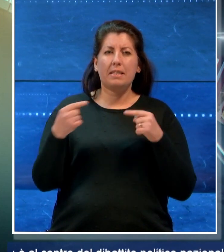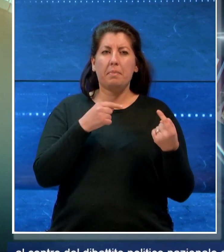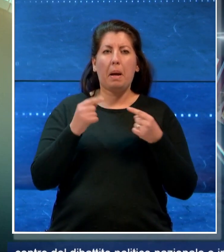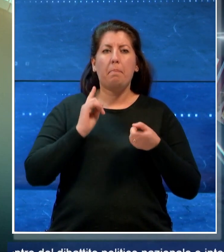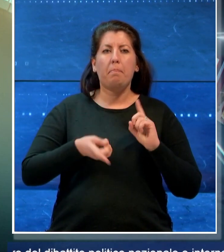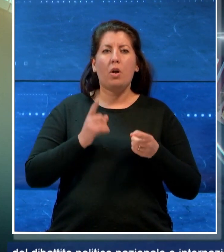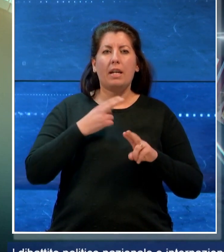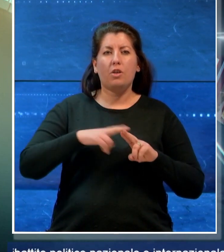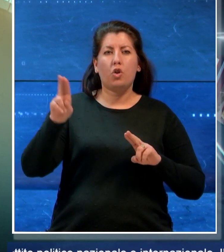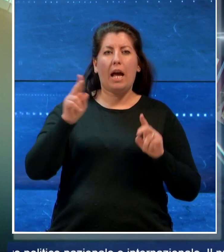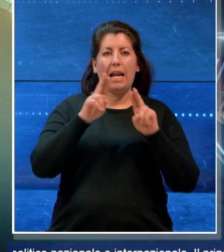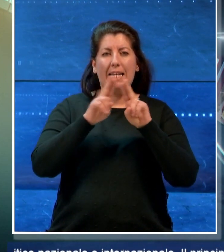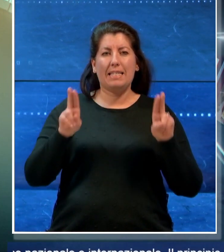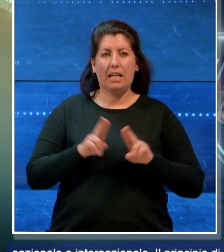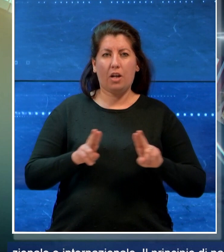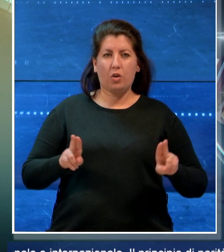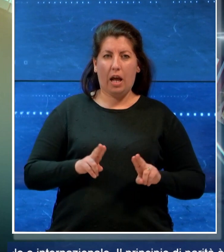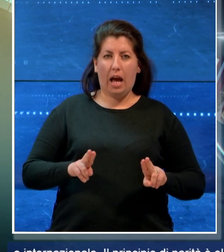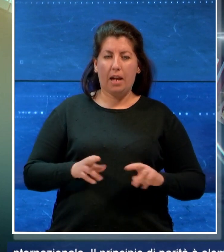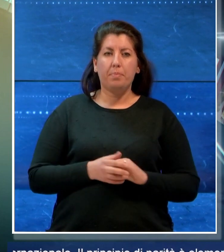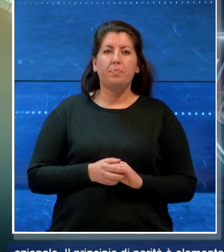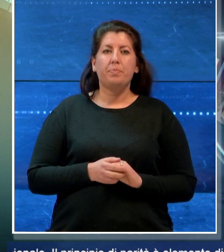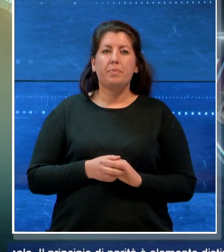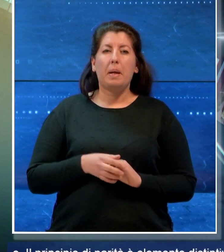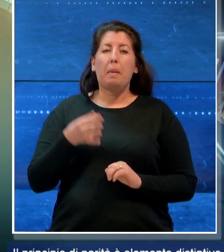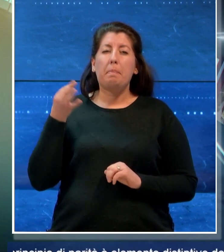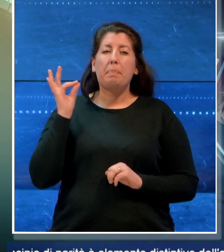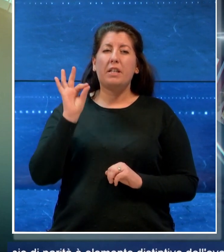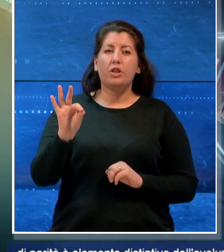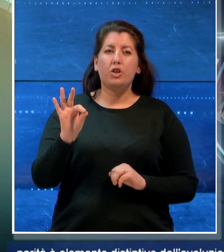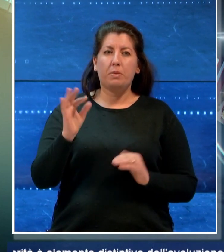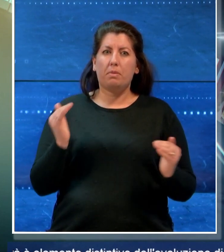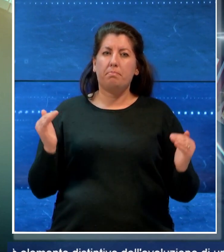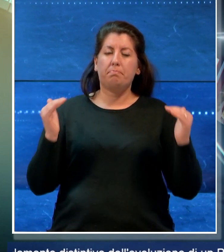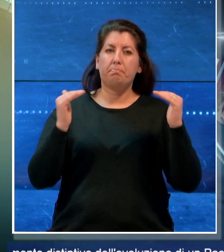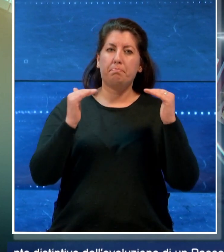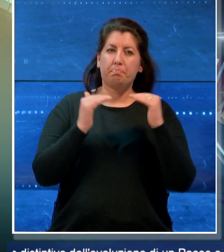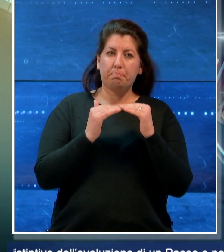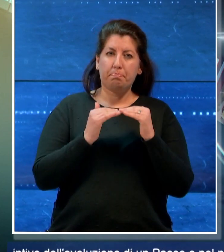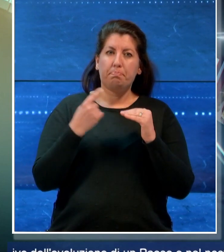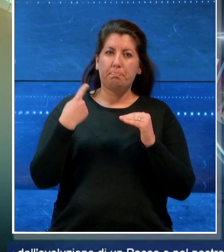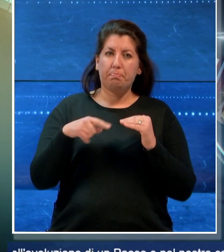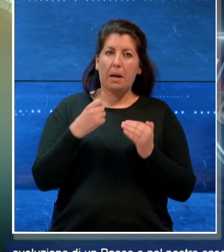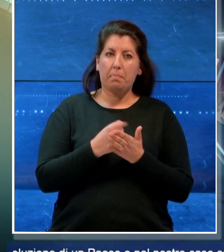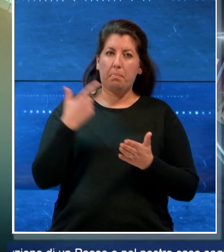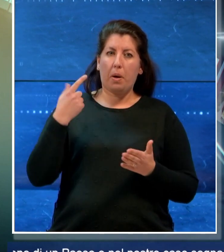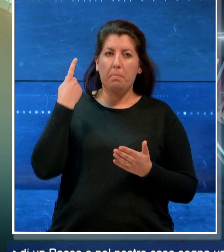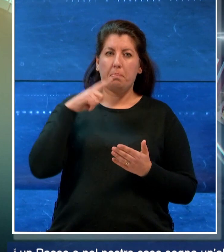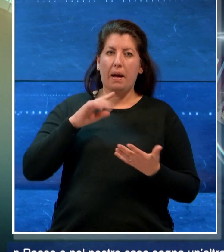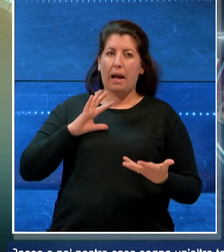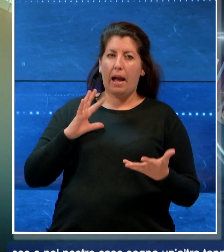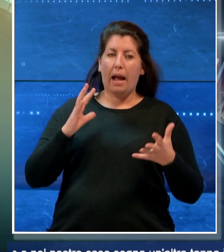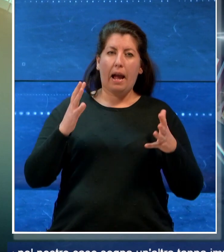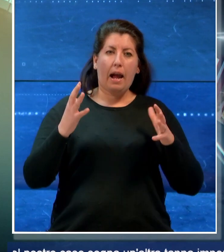internazionale. Il principio di parità è elemento distintivo dell'evoluzione di un